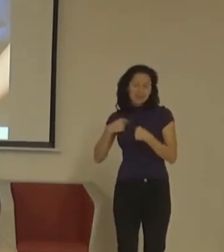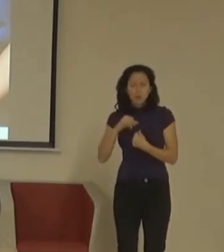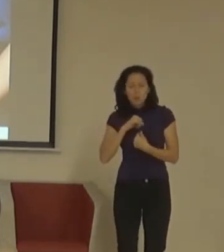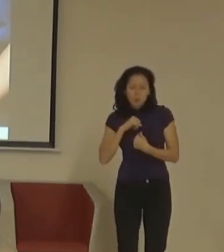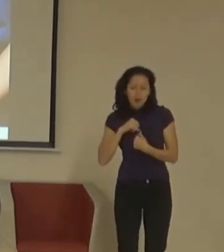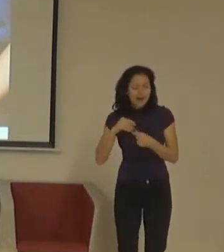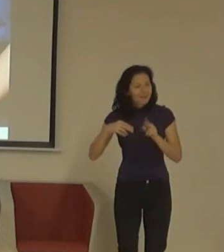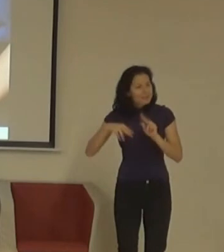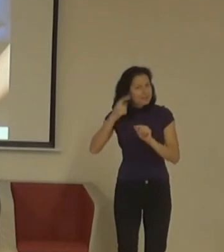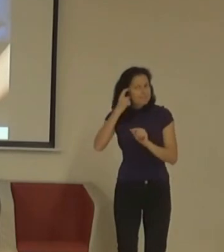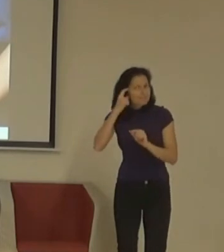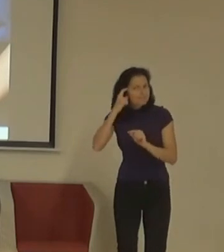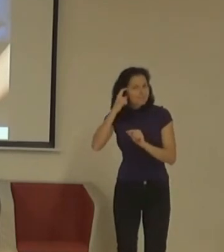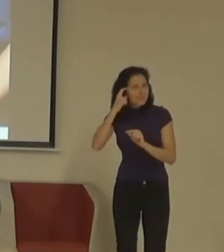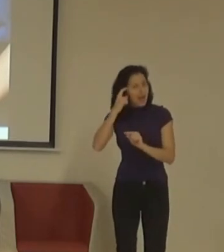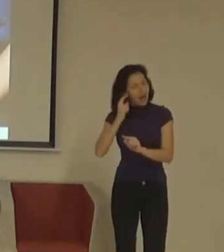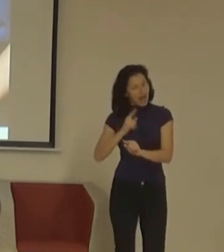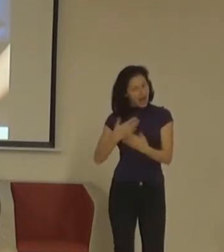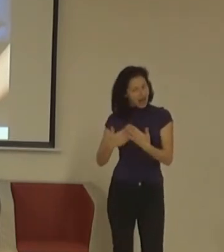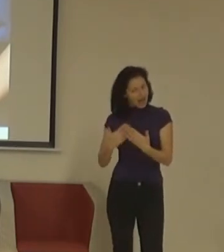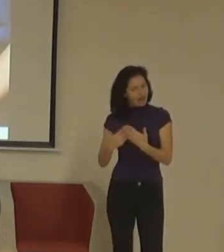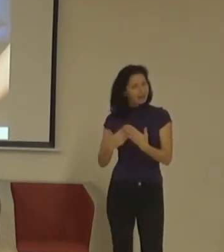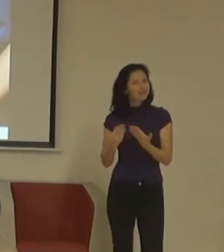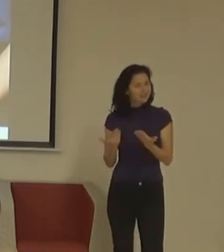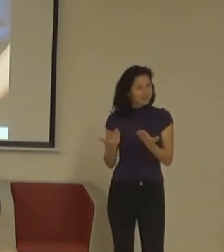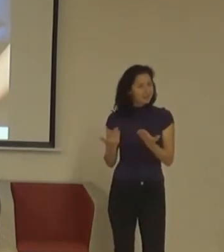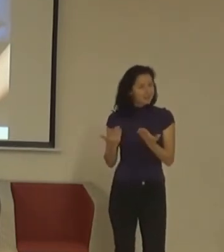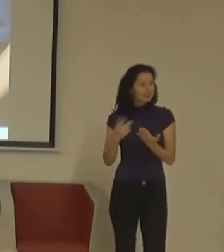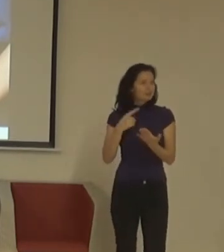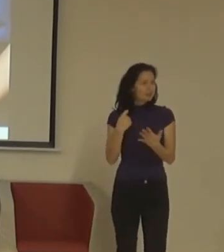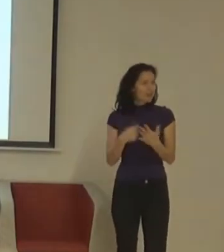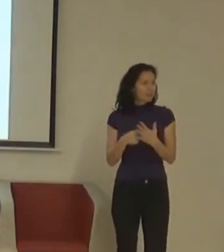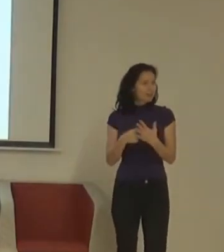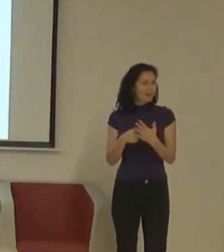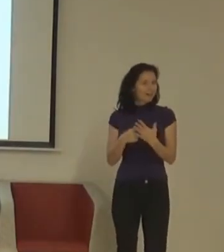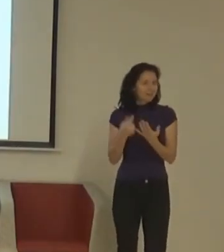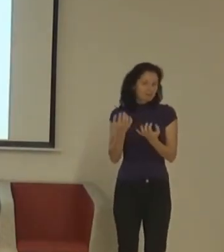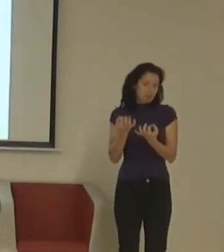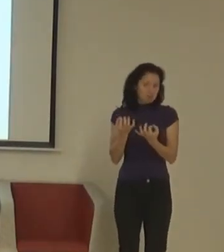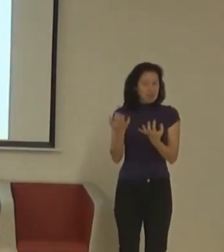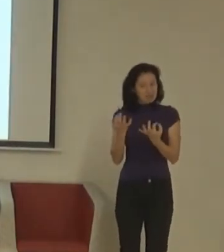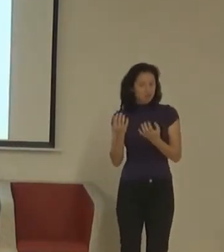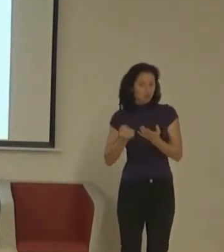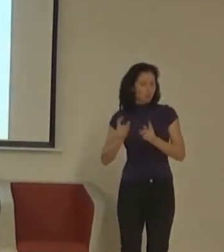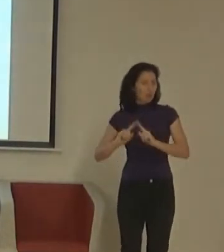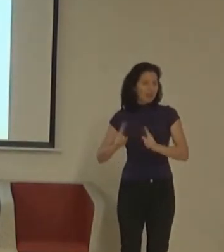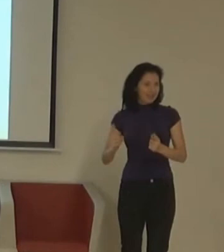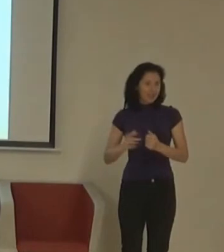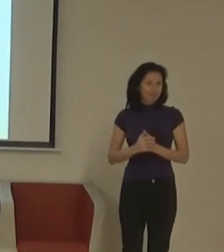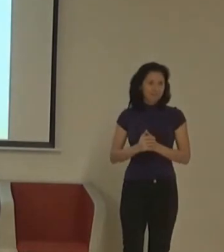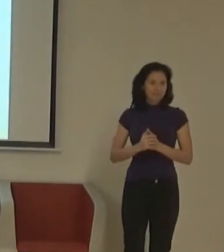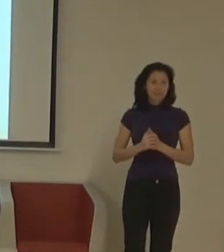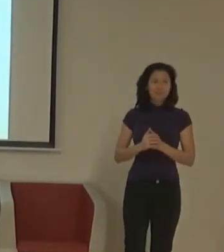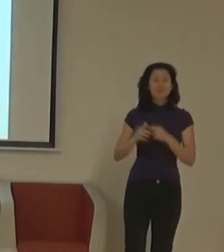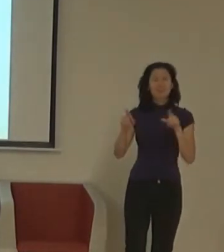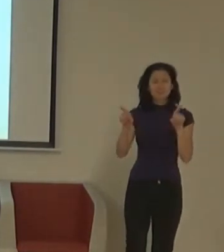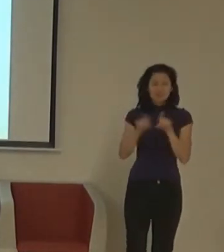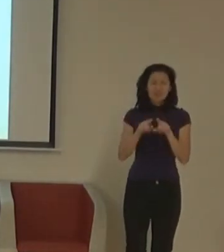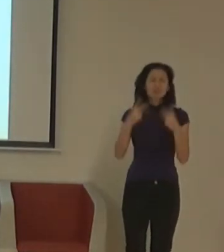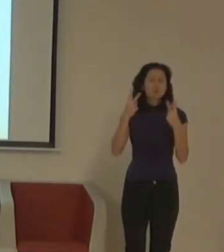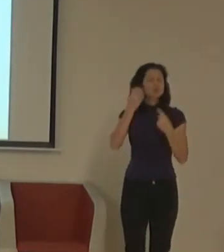začíná jim to štěmovat v hlavě a říkat si, možná je to všechno trošku posunutý, možná je to trošku jinak. Rozpoznat ty osobní předsudky.